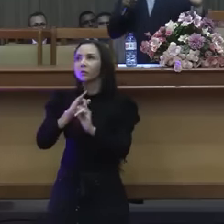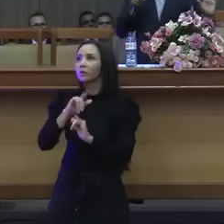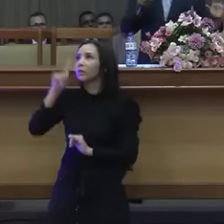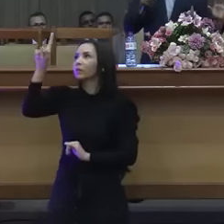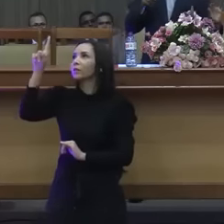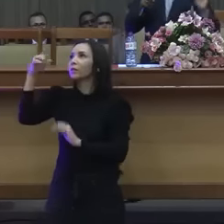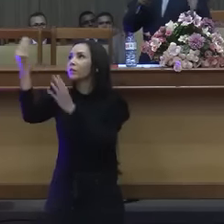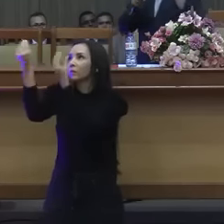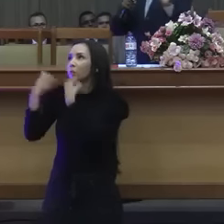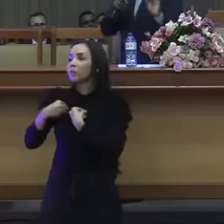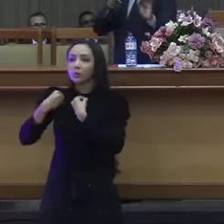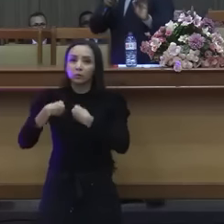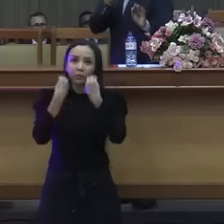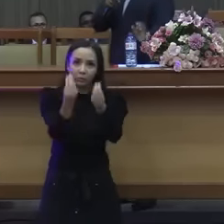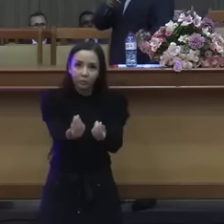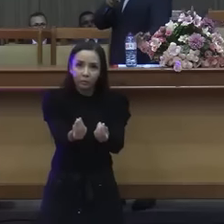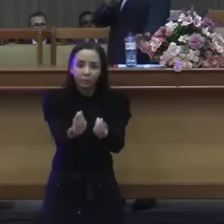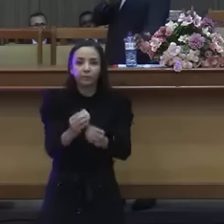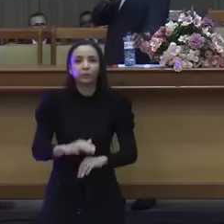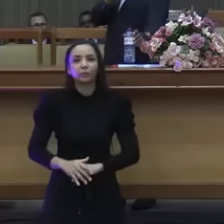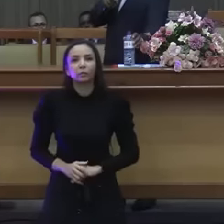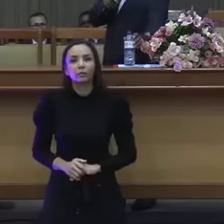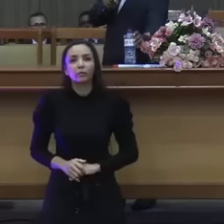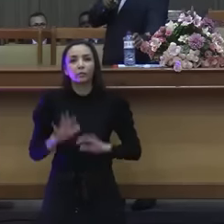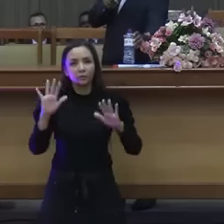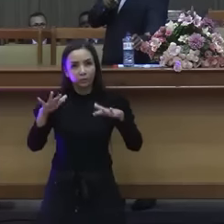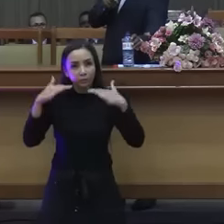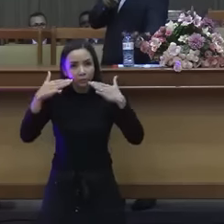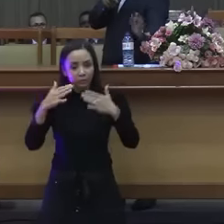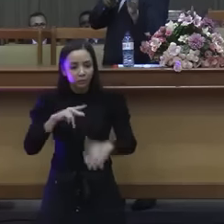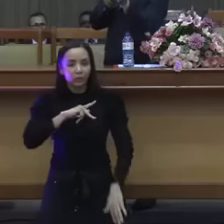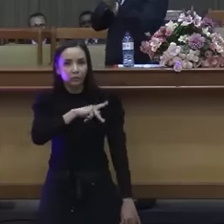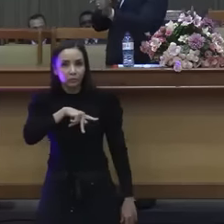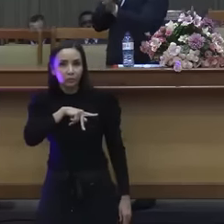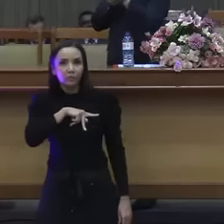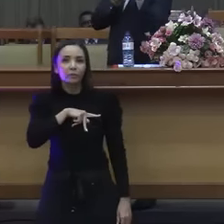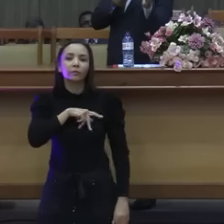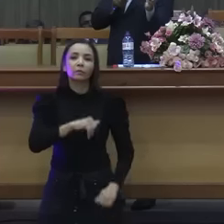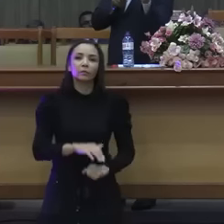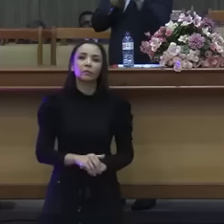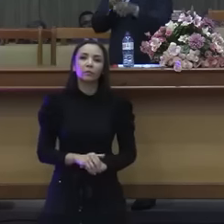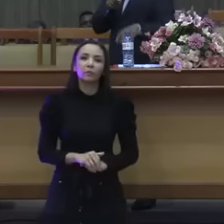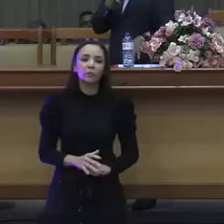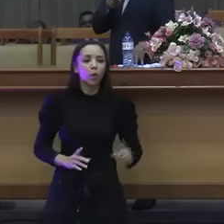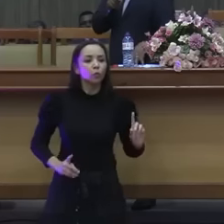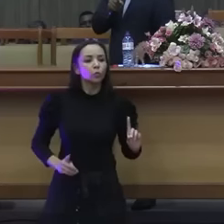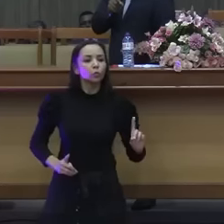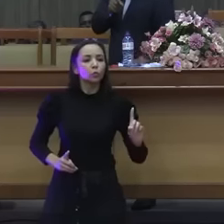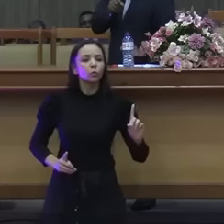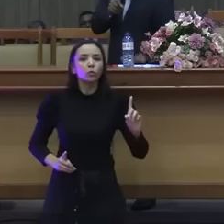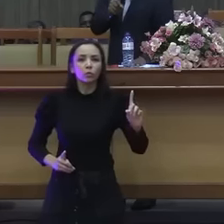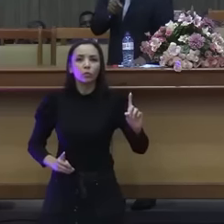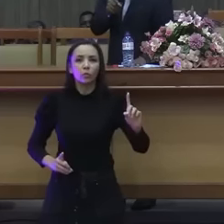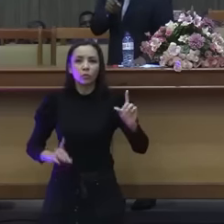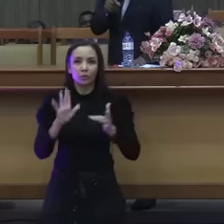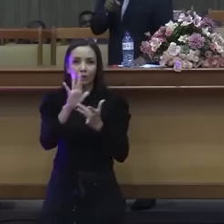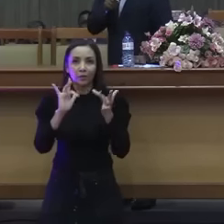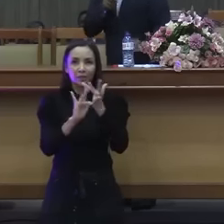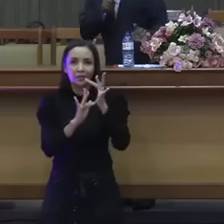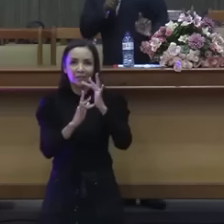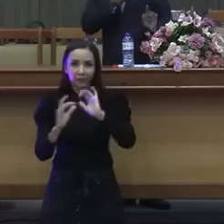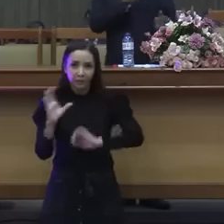também vos entreguei. Olhem bem para cá. quando Paulo foi encontrado por Cristo no caminho de Damasco, Atos 9,